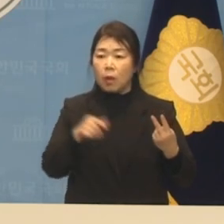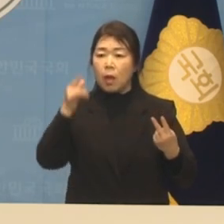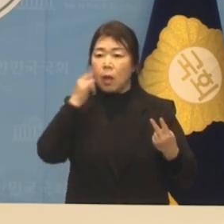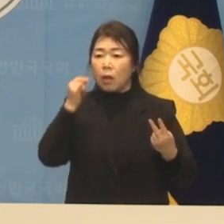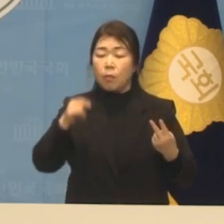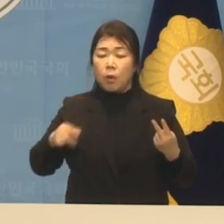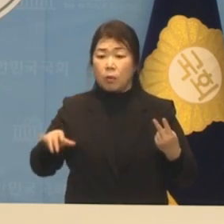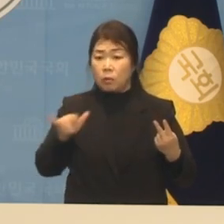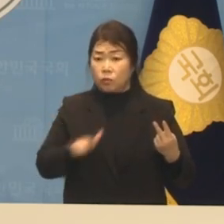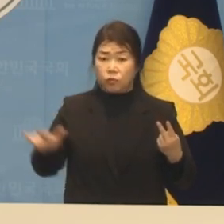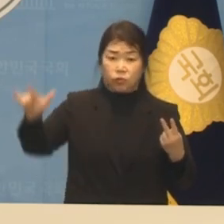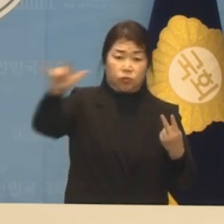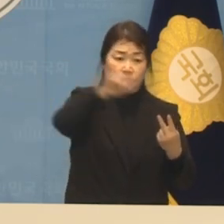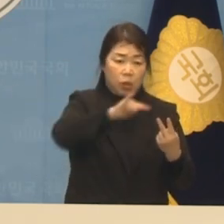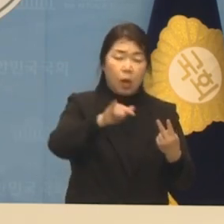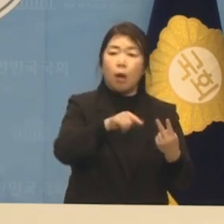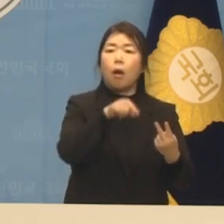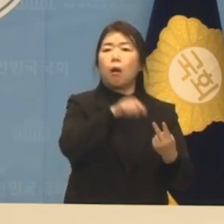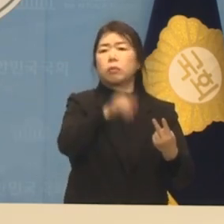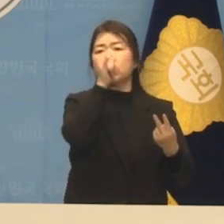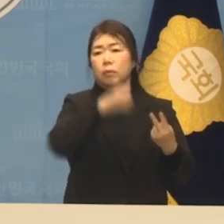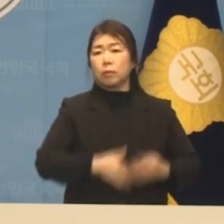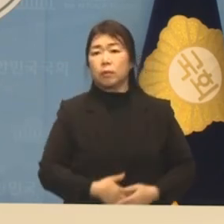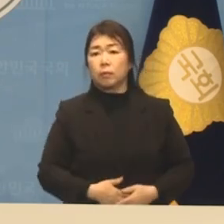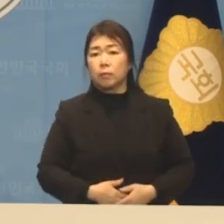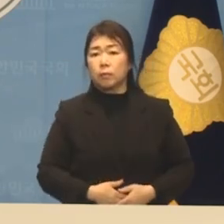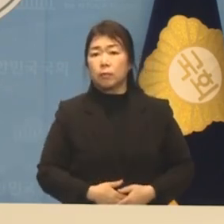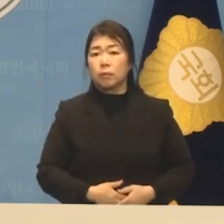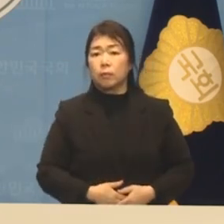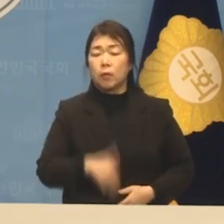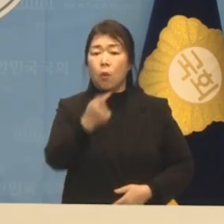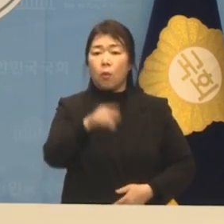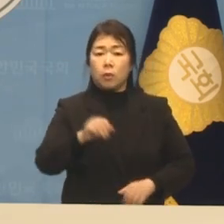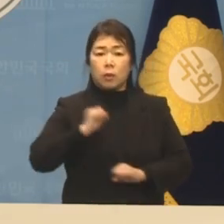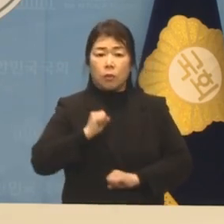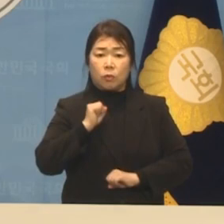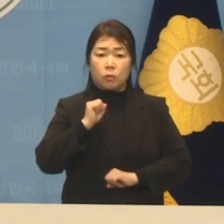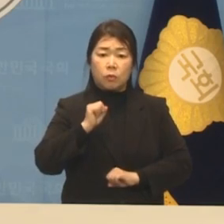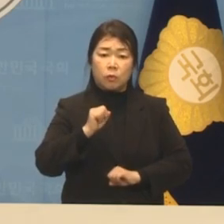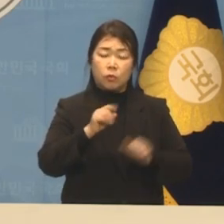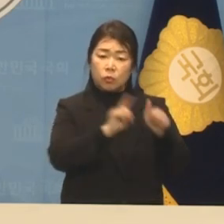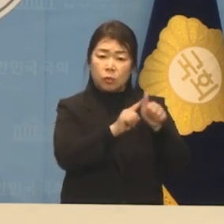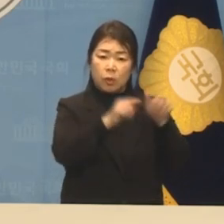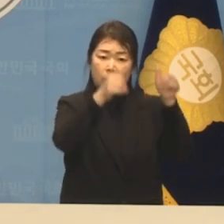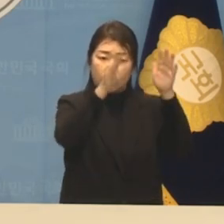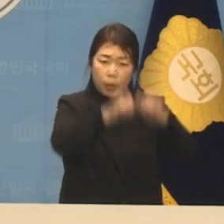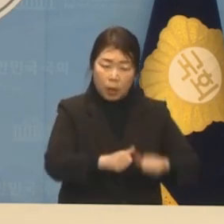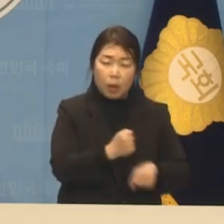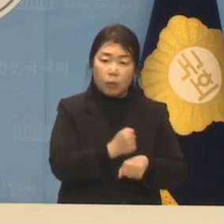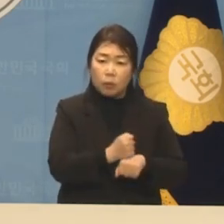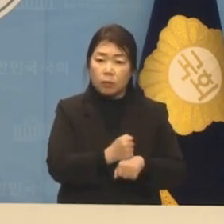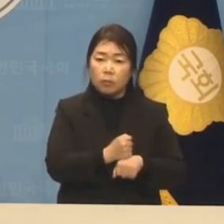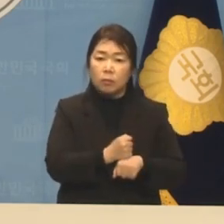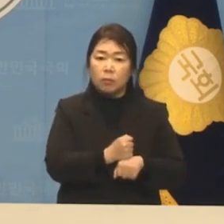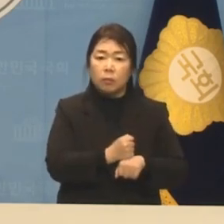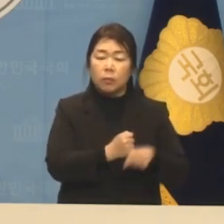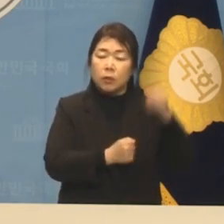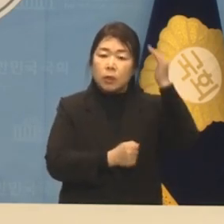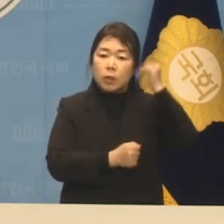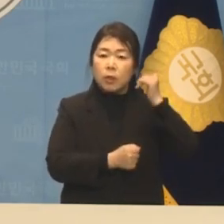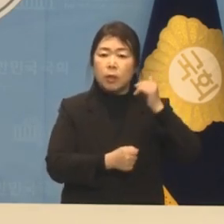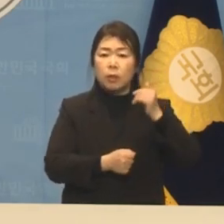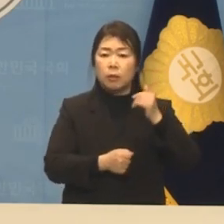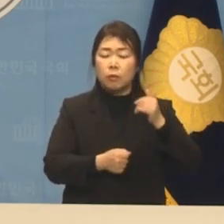홍범도 장군 등 우리 독립군 뿌리 지우기로 대한민국의 국격과 자극심을 파탄에 빠뜨리고